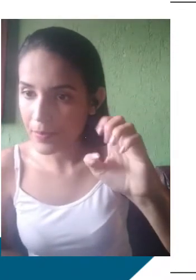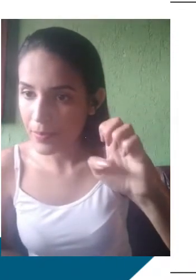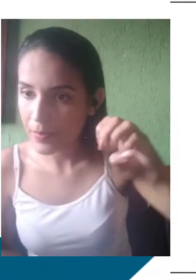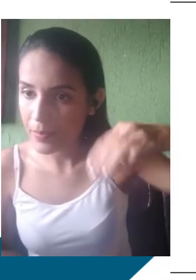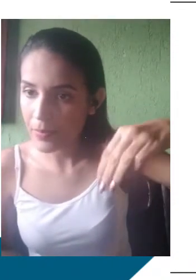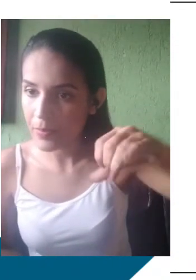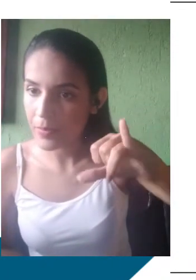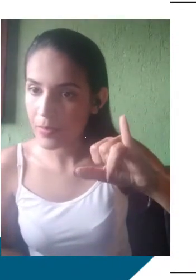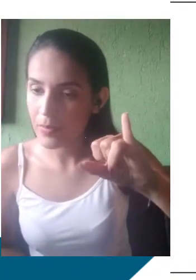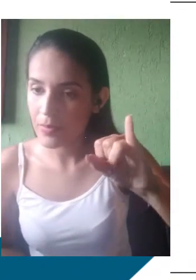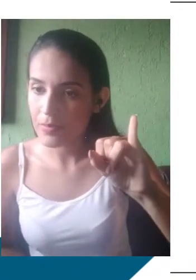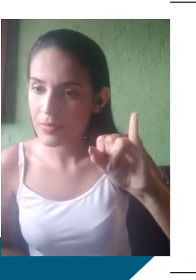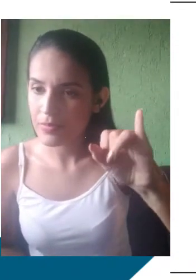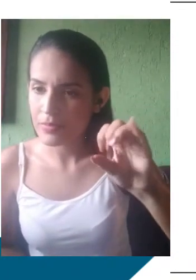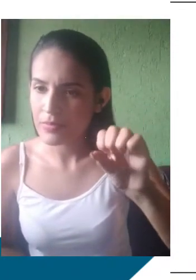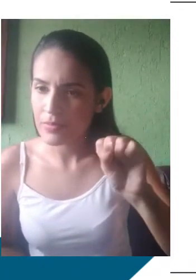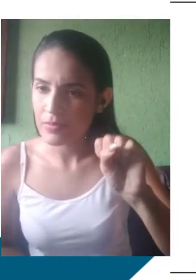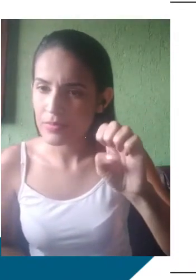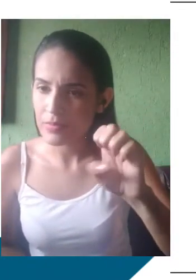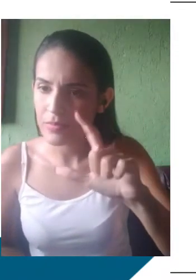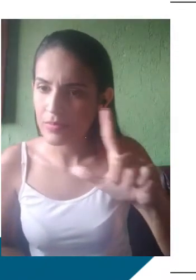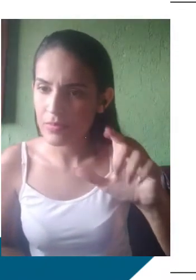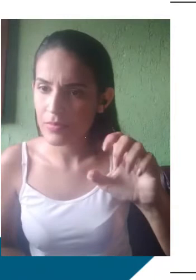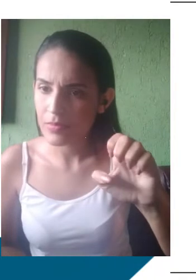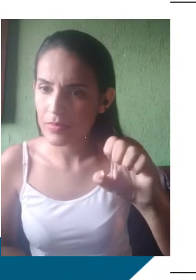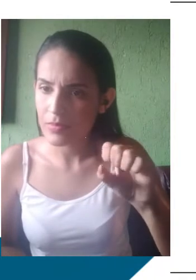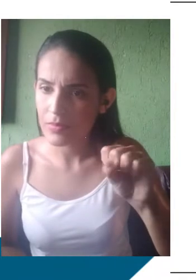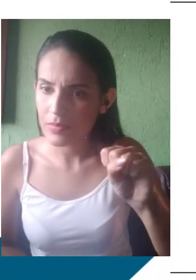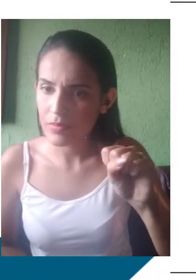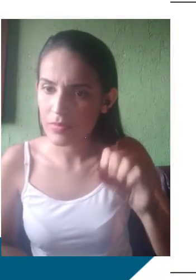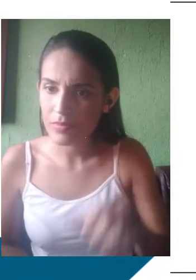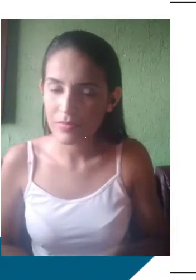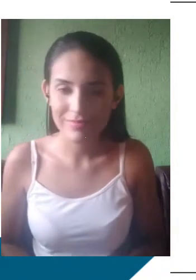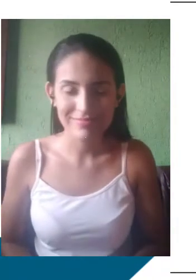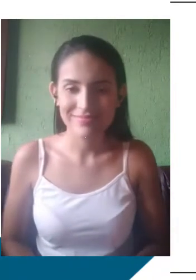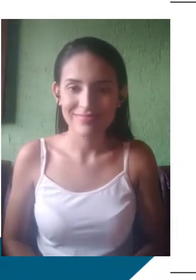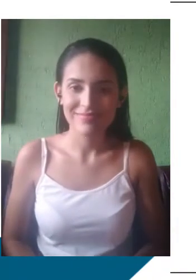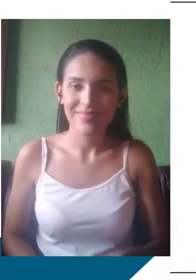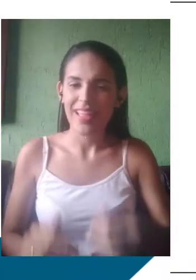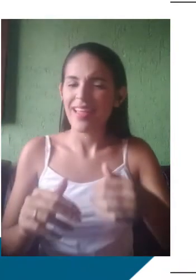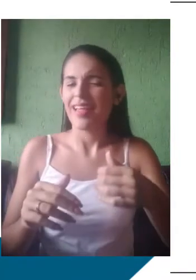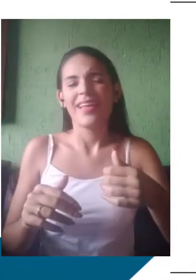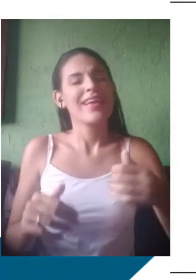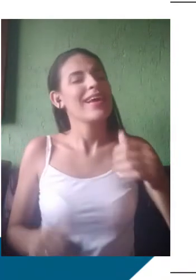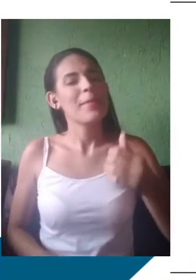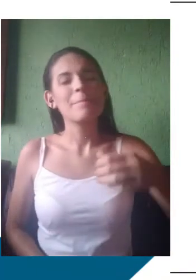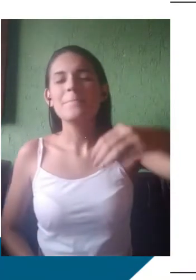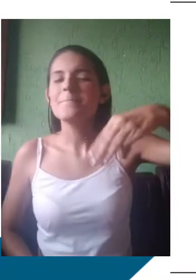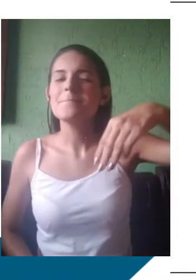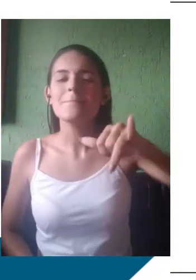primaveras, em geral 18. Os janotas, mesmo não sendo rapagões, faziam-lhes pé de alféries,